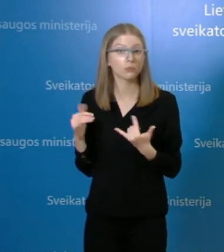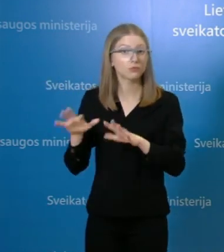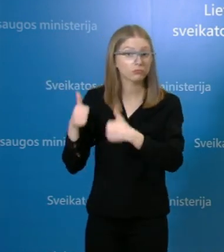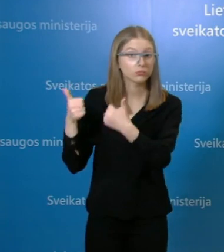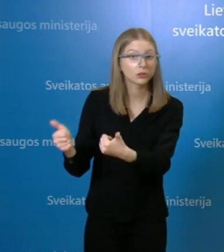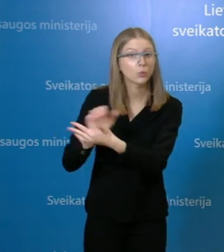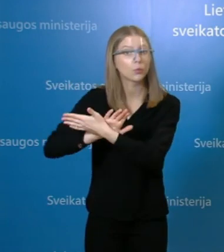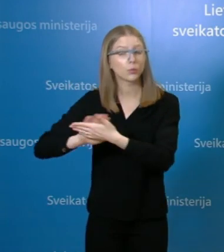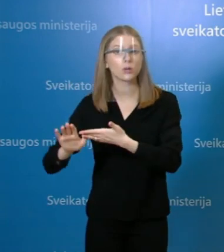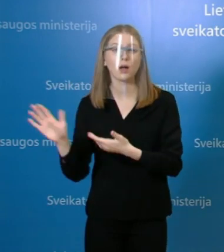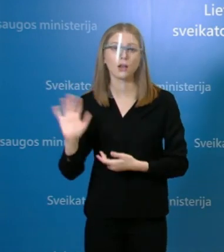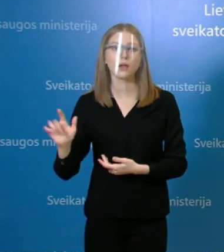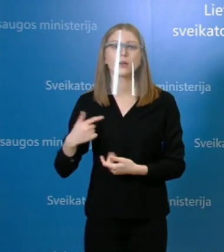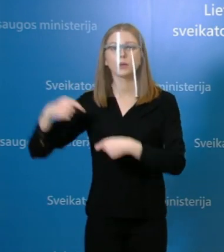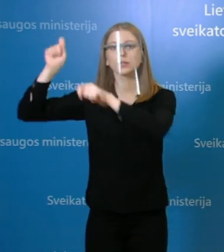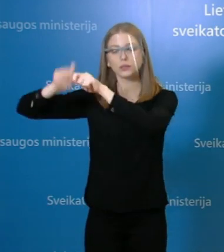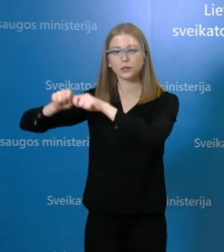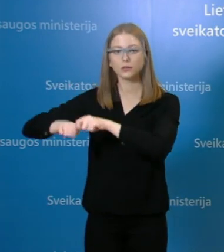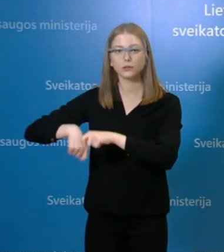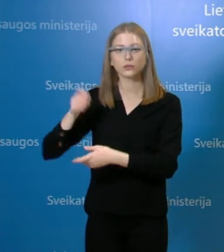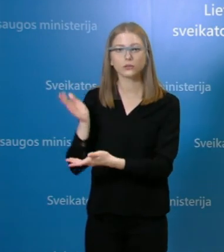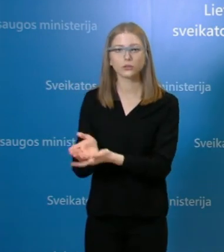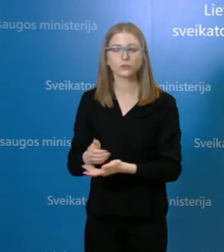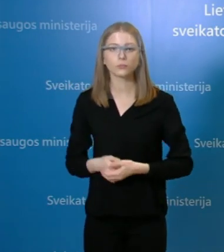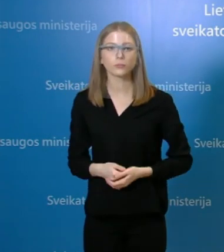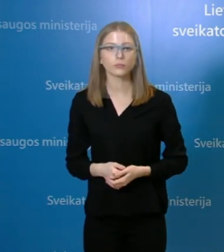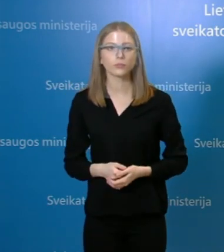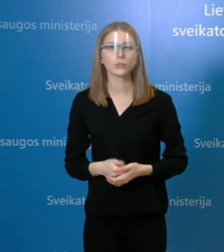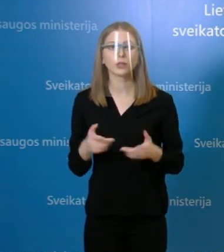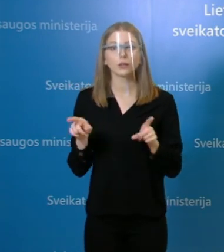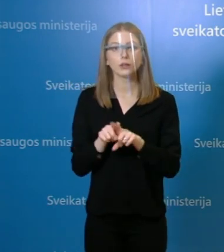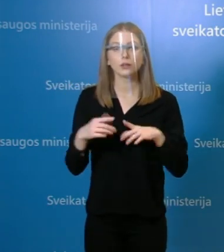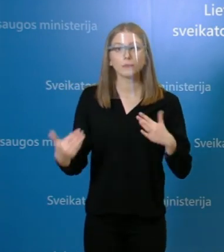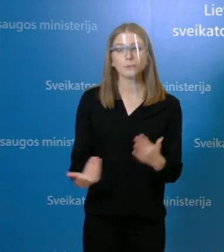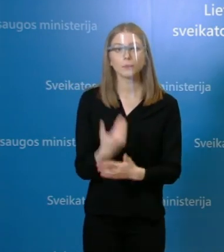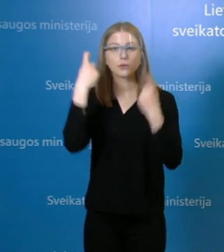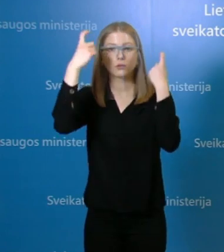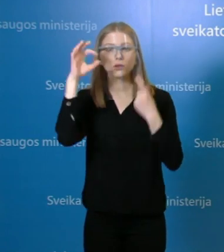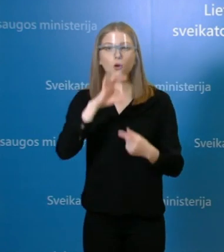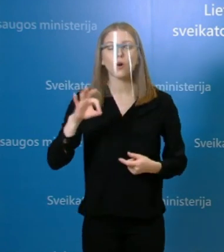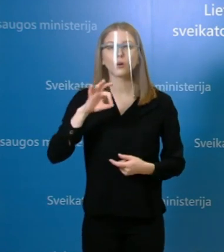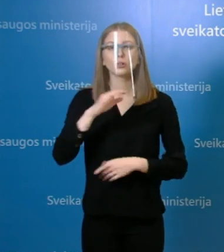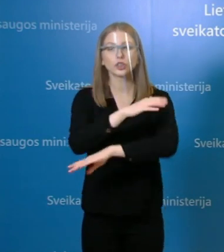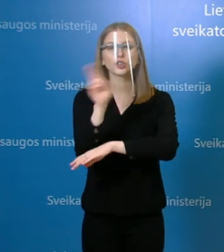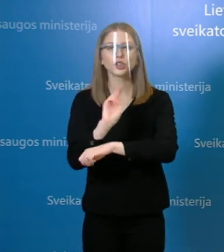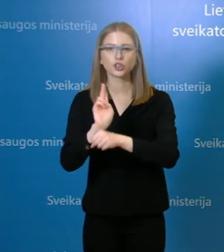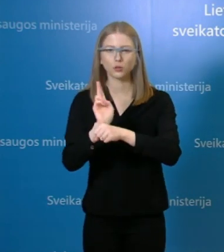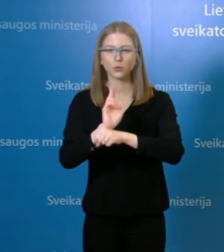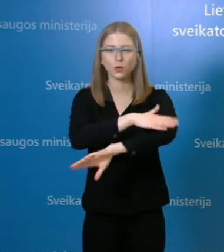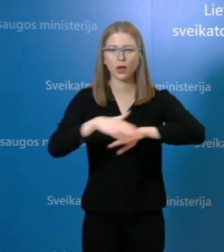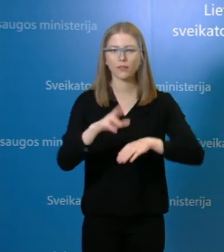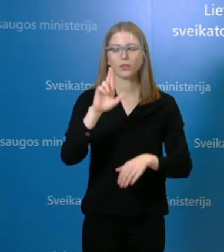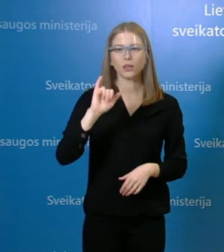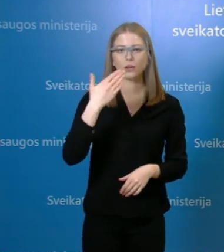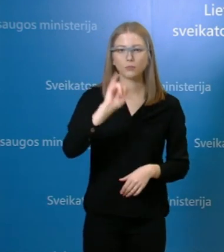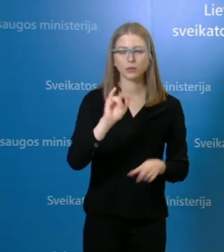NVVVVVVVVVVVVVVVVVVVVVVVVVVVVVVVVVVVVVVVVVVVVVVVVVVVVVVVVVVVVVVVVVVVVVVVVVVVVVVVVVVVVVVVVVVVVVVVVVVVVVVVVVVVVVVVVVVVVVVVVVVVVVVVVVVVVVVVVVVVVVVVVVVVVVVVVVVVVVVVVVVVVVVVVVVVVVVVVVVVVVVVVVVVVVVVVVVVVVVVVVVV